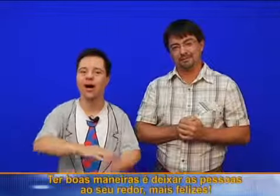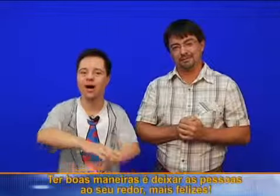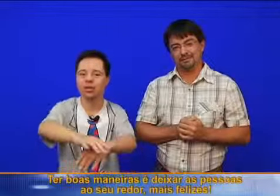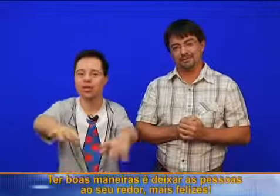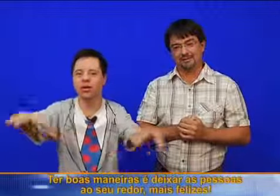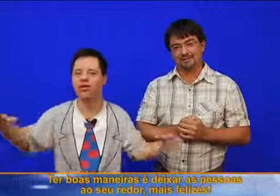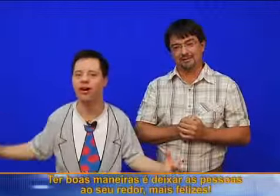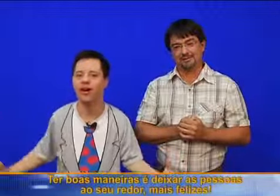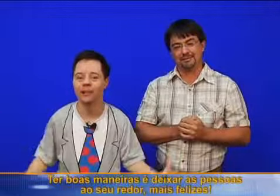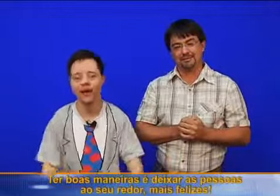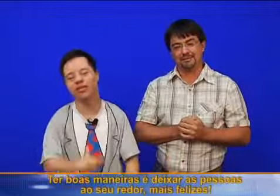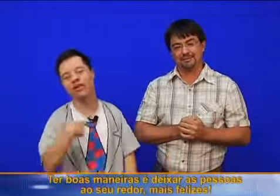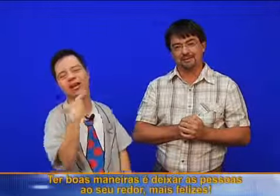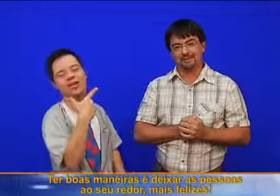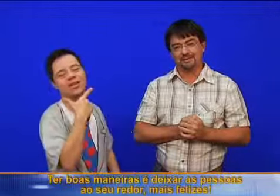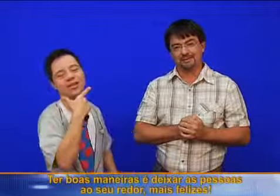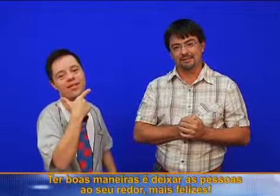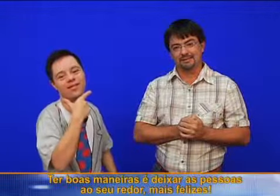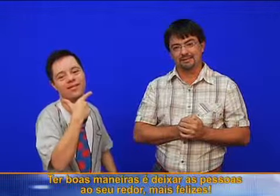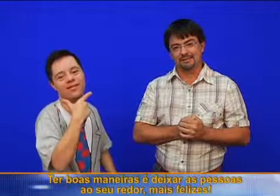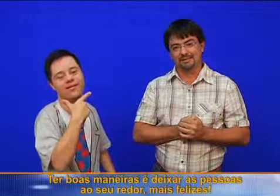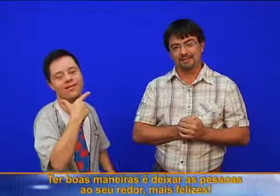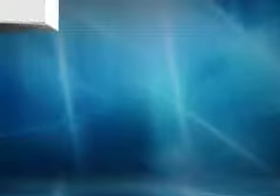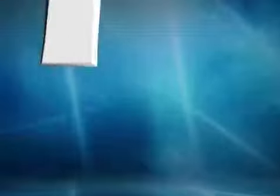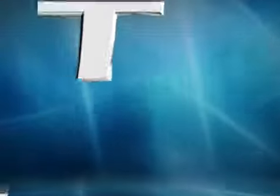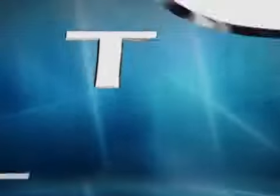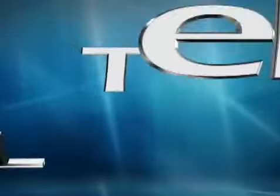ao seu redor mais felizes.